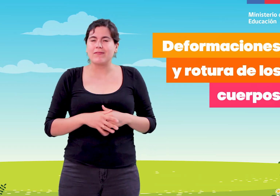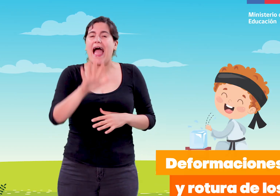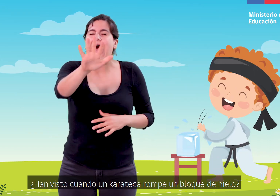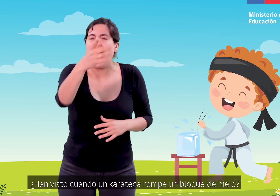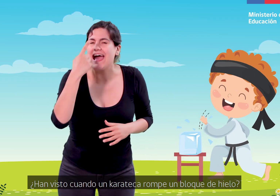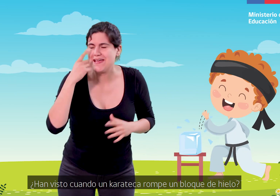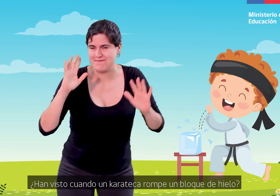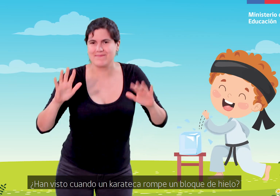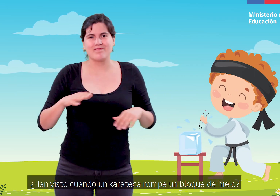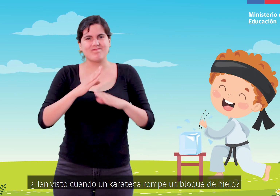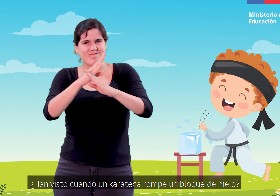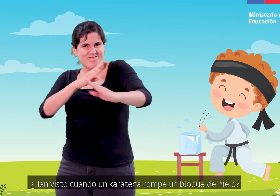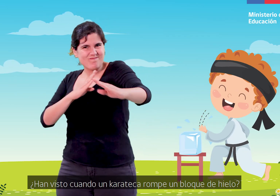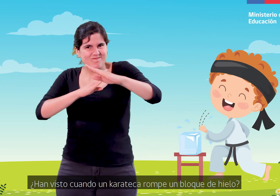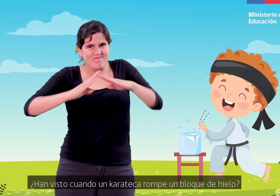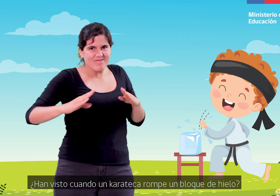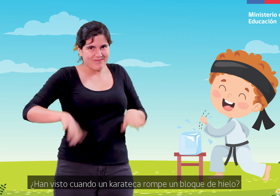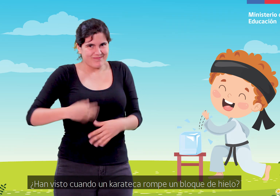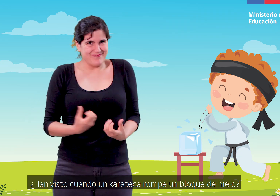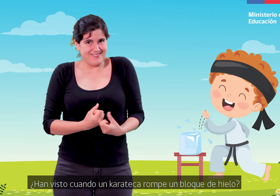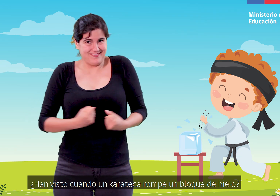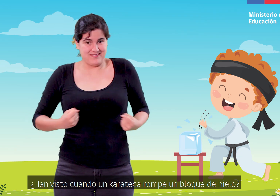¿Han visto cuando un karateka rompe un bloque de hielo?